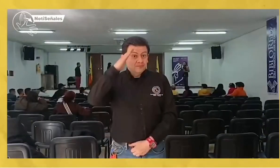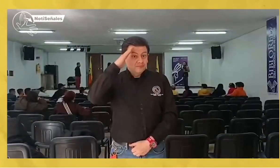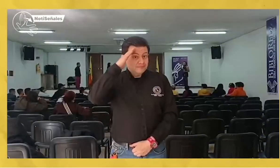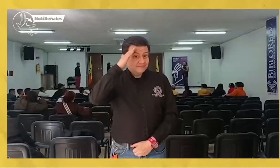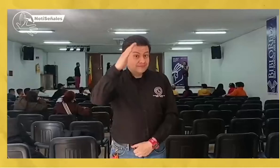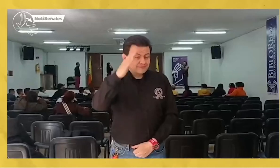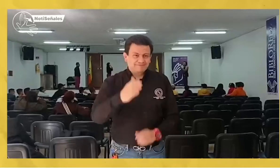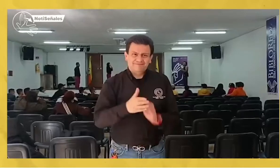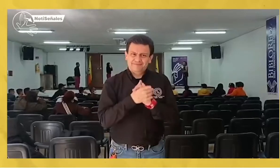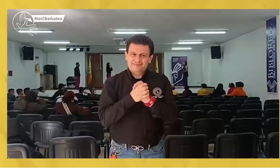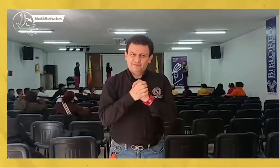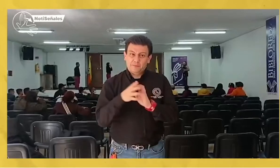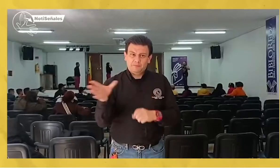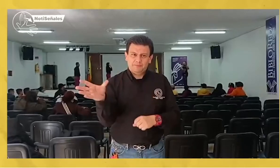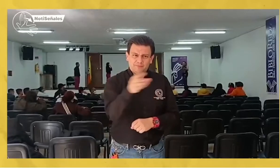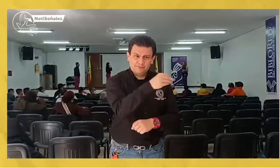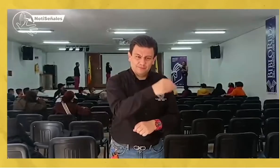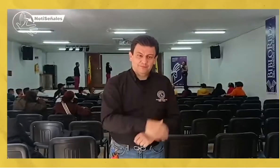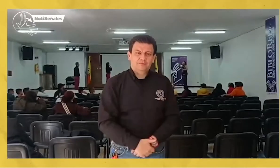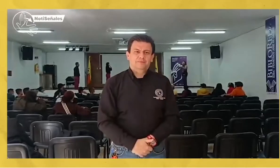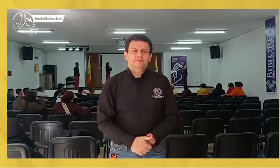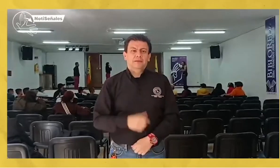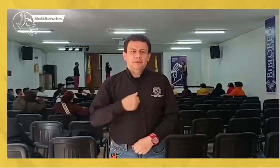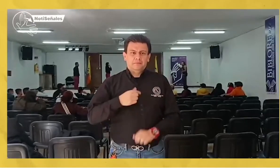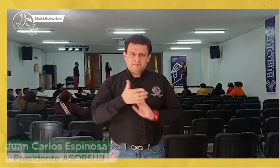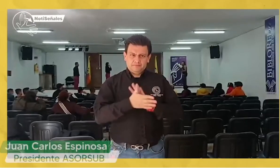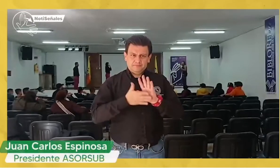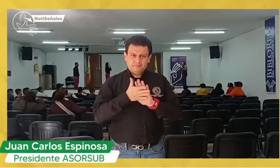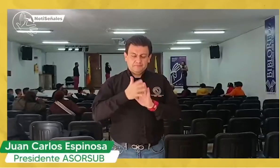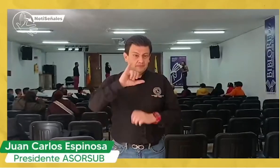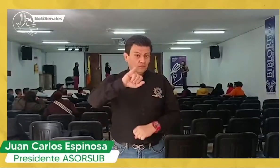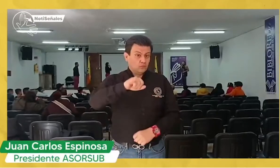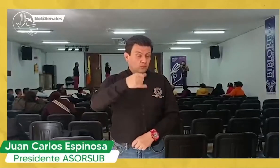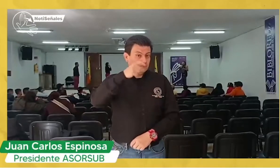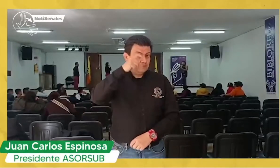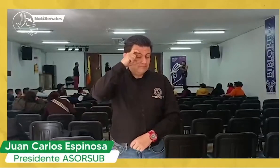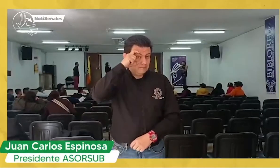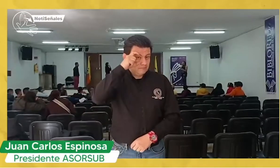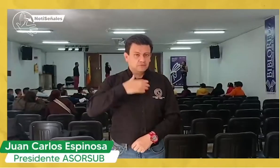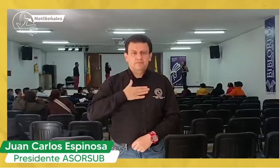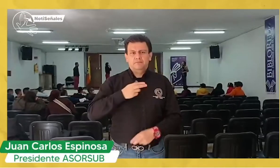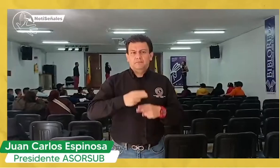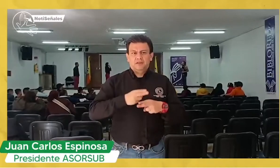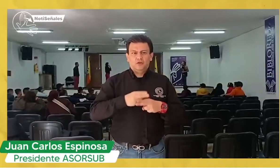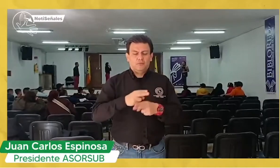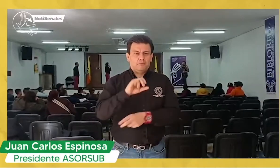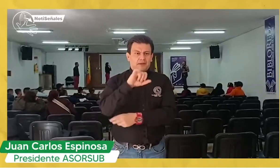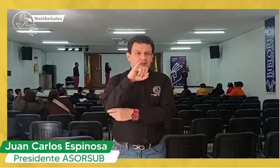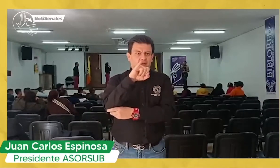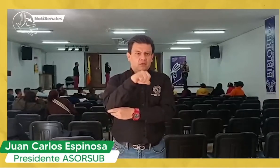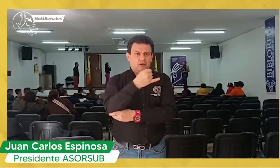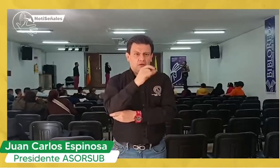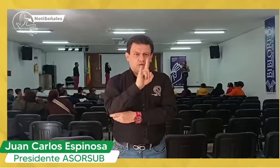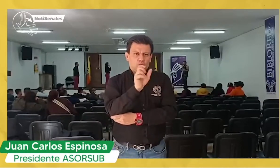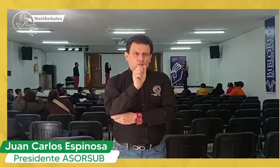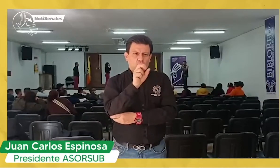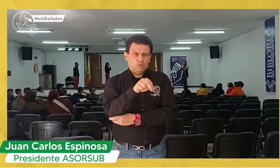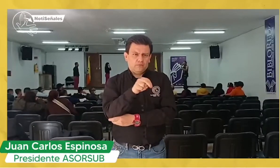Hola, un gran saludo para todos. Mi seña es esta y mi nombre es Juan Carlos.